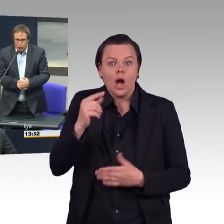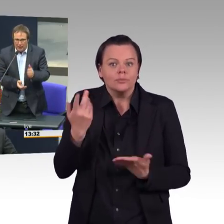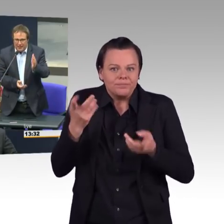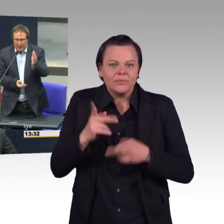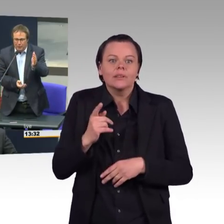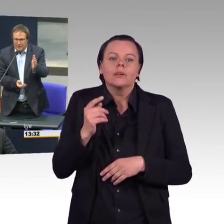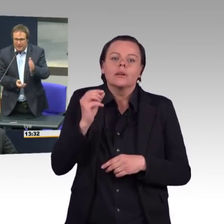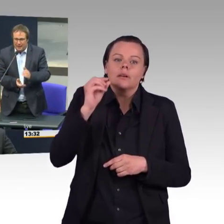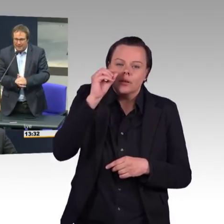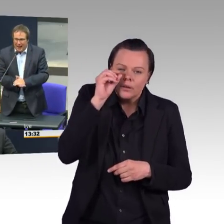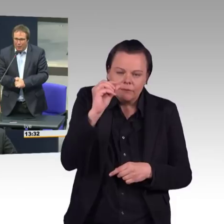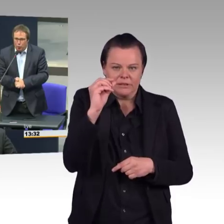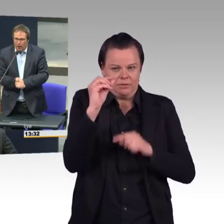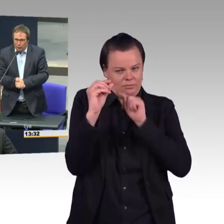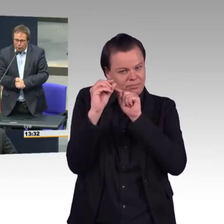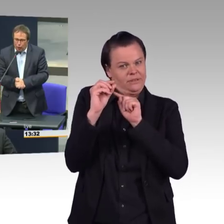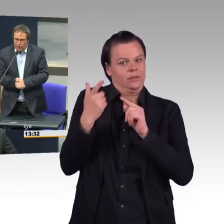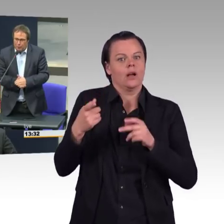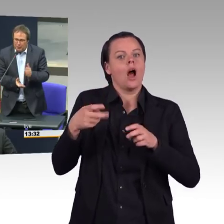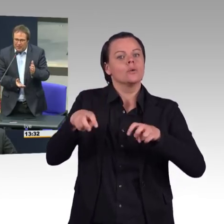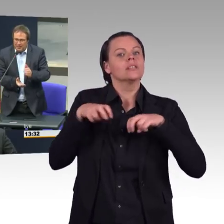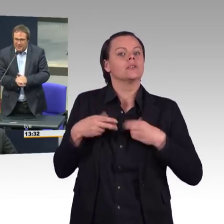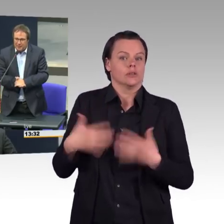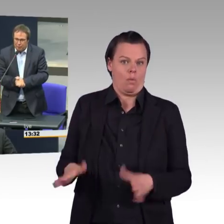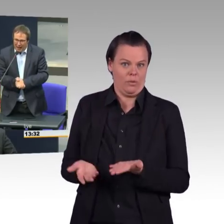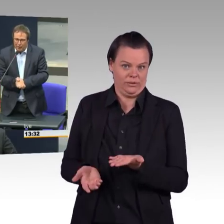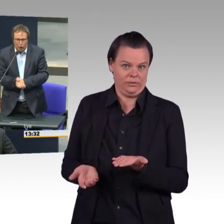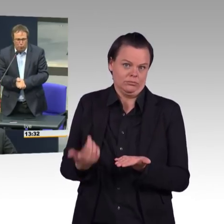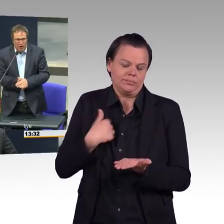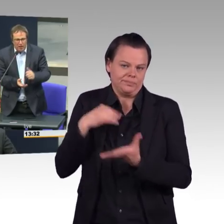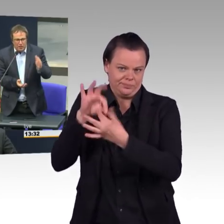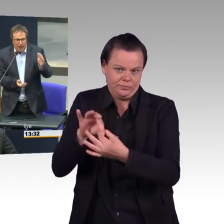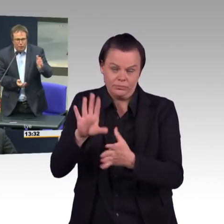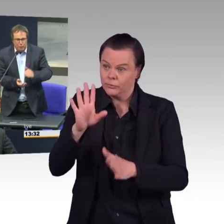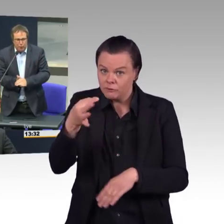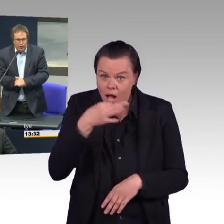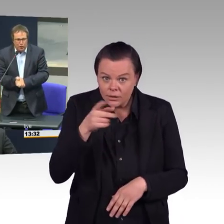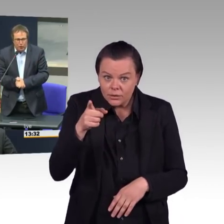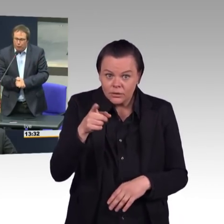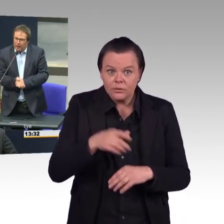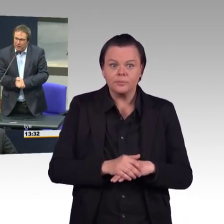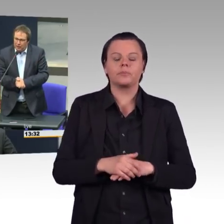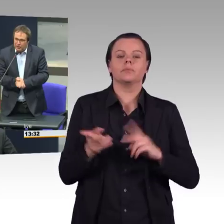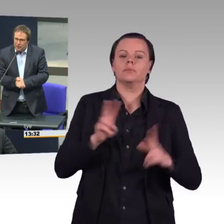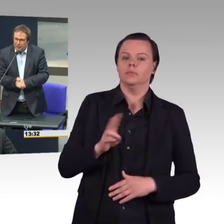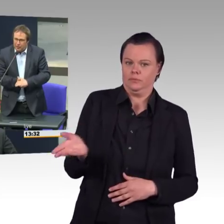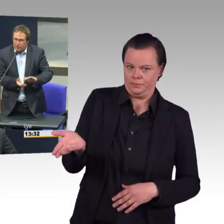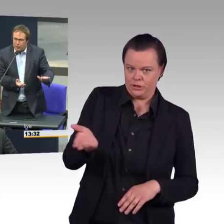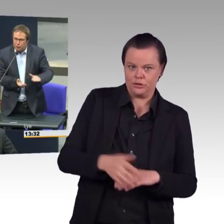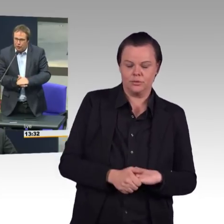So, und das Ergebnis liegt seit drei Monaten vor. Ich habe ja mit Interesse wahrgenommen, dass die FDP sich dafür gar nicht interessiert, dass Ihnen das